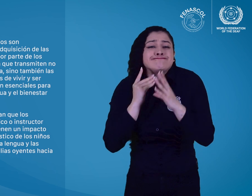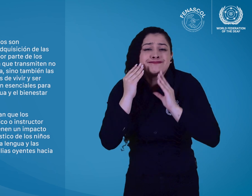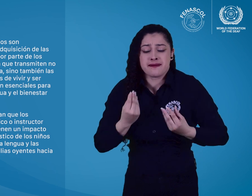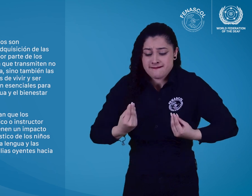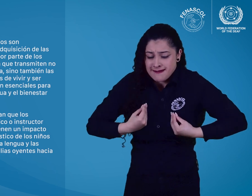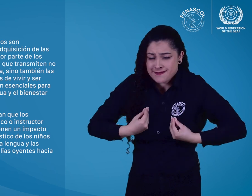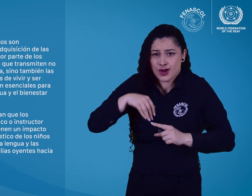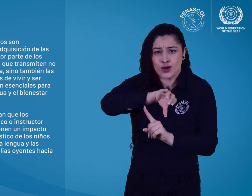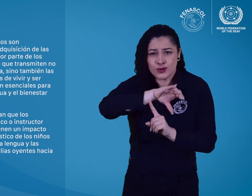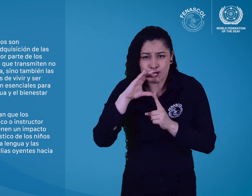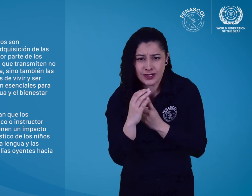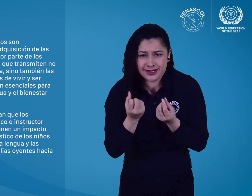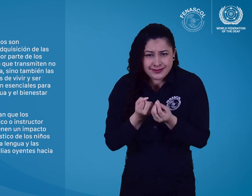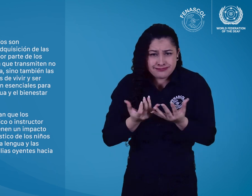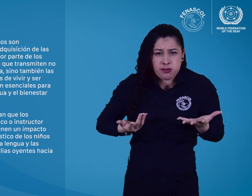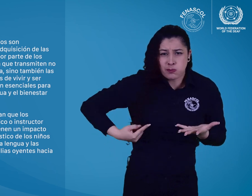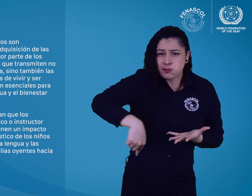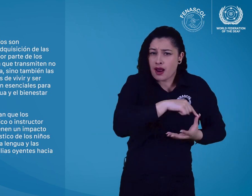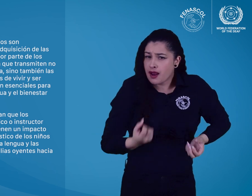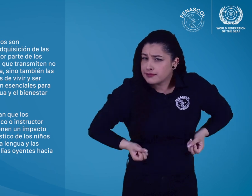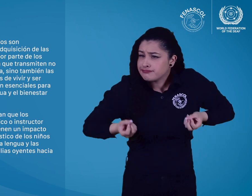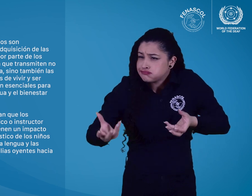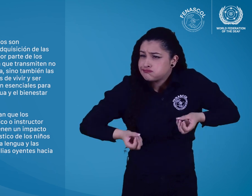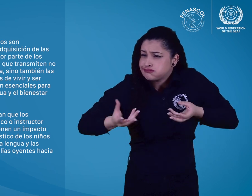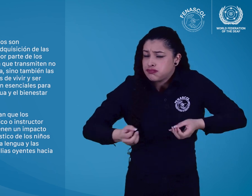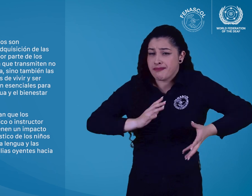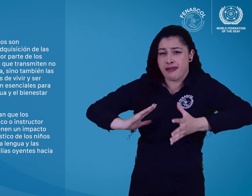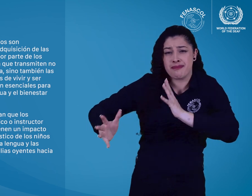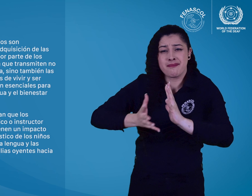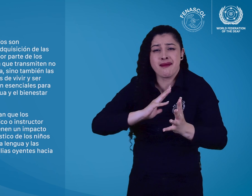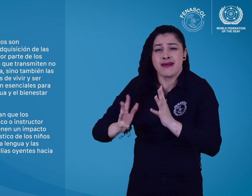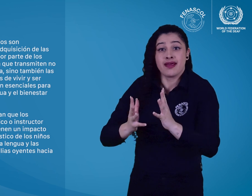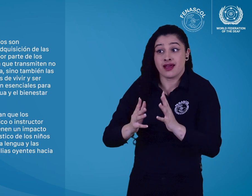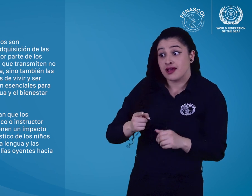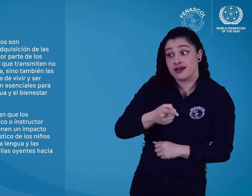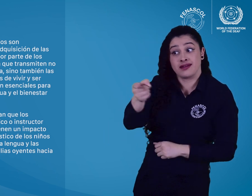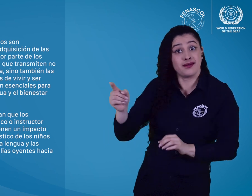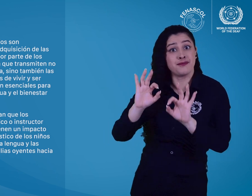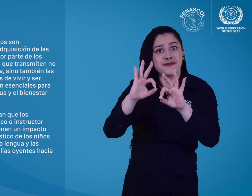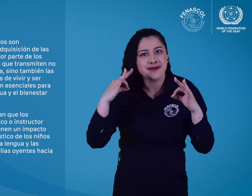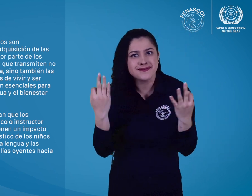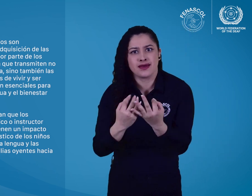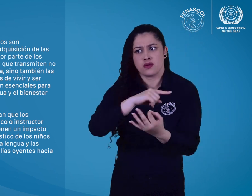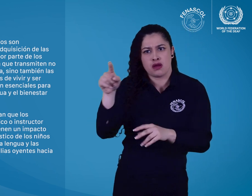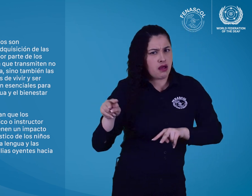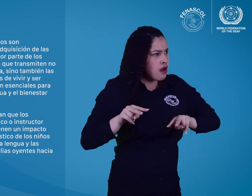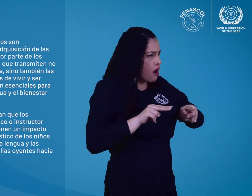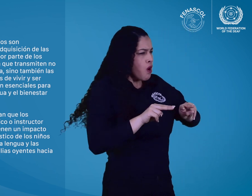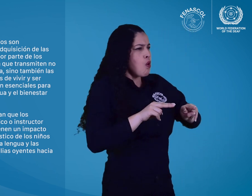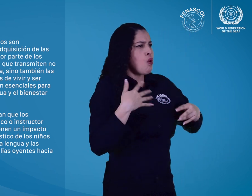sensoriales de vivir y ser como personas sordas, que son esenciales para el desarrollo natural de la